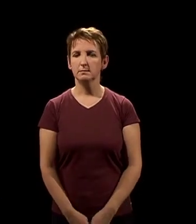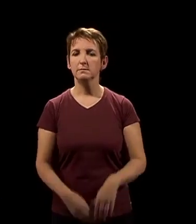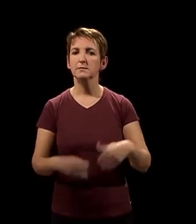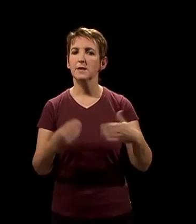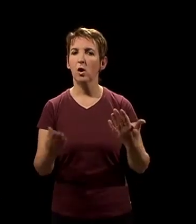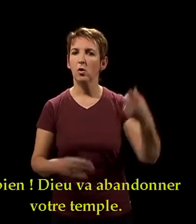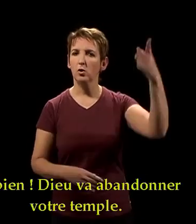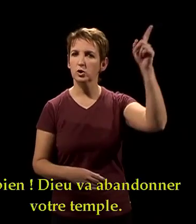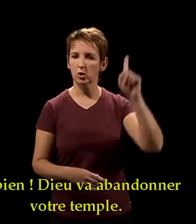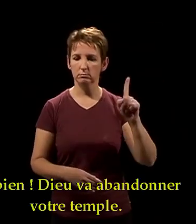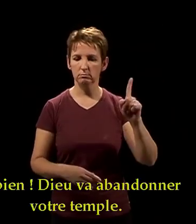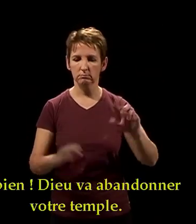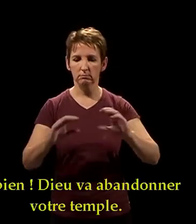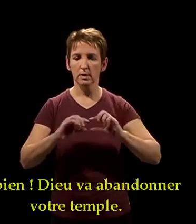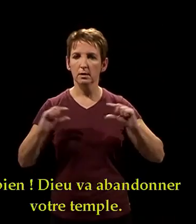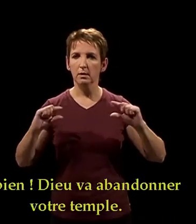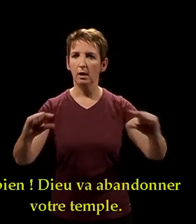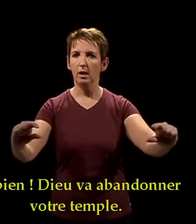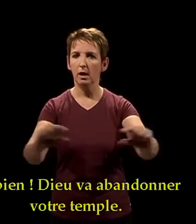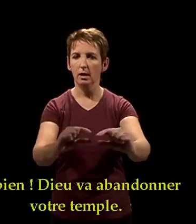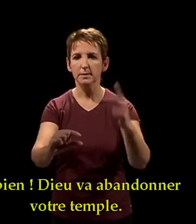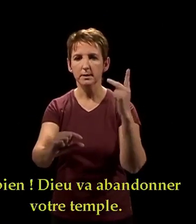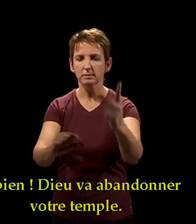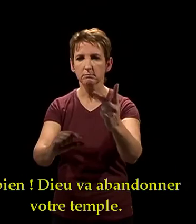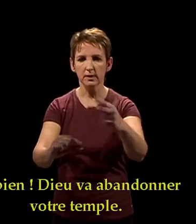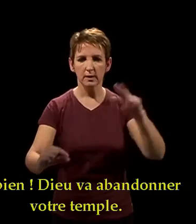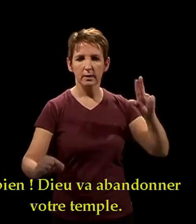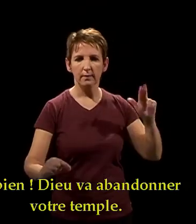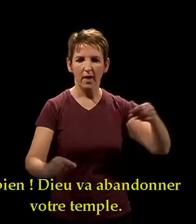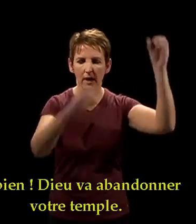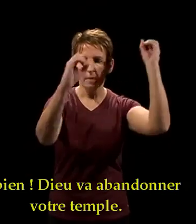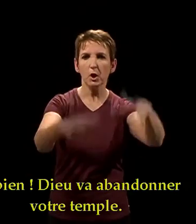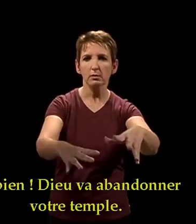voulu. » bien, Dieu va abandonner votre temple.